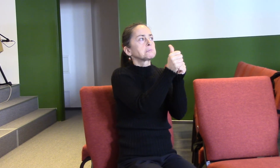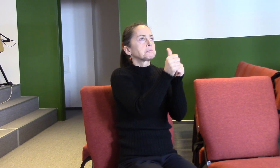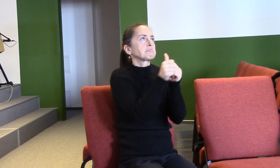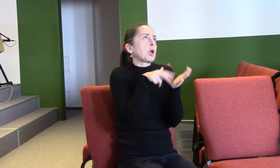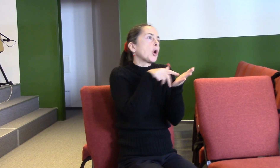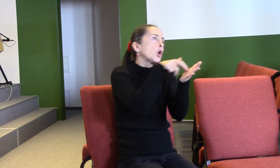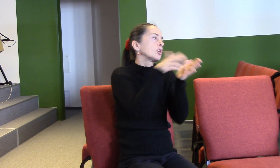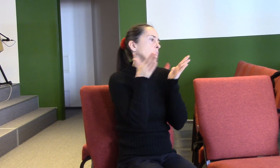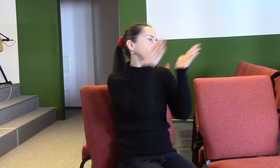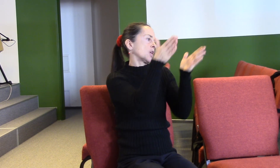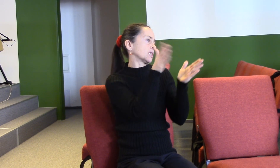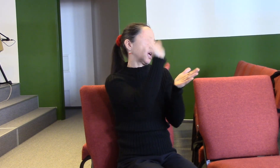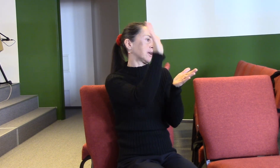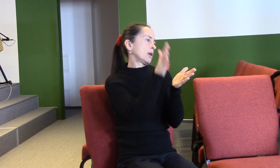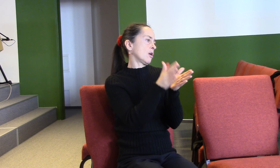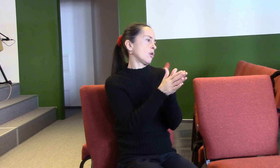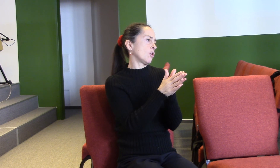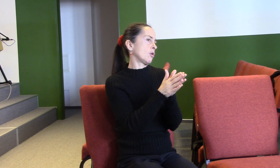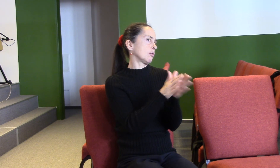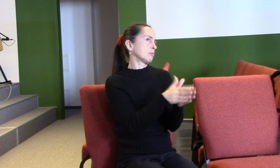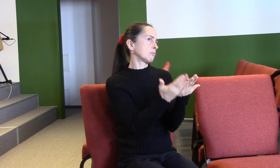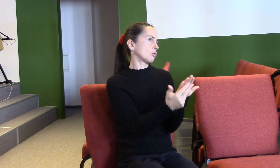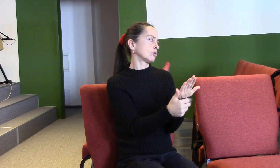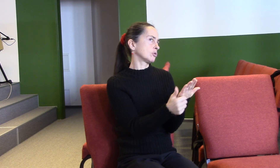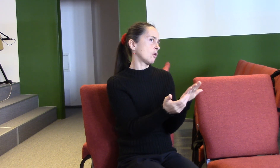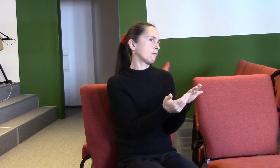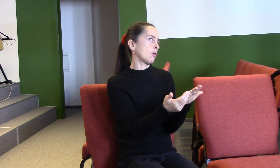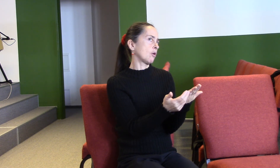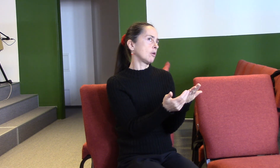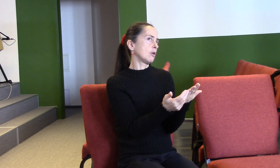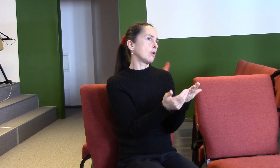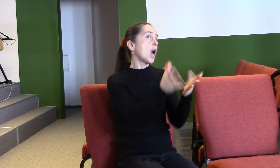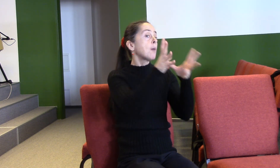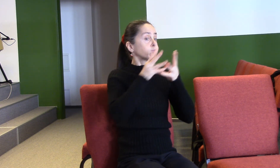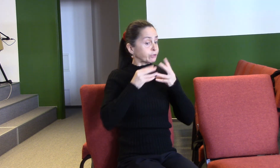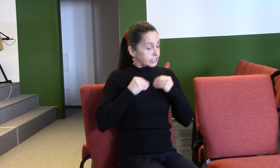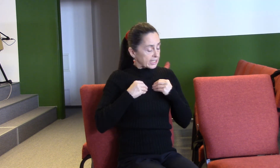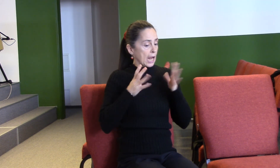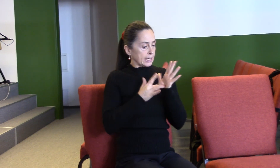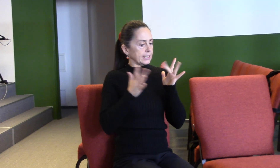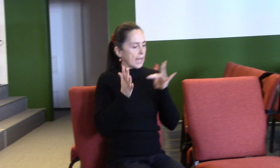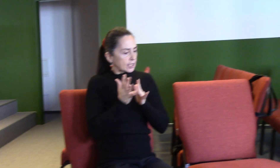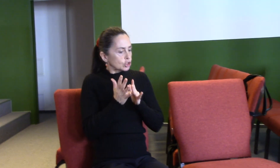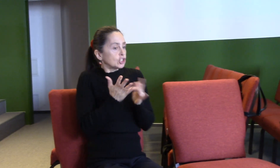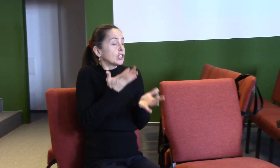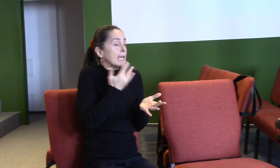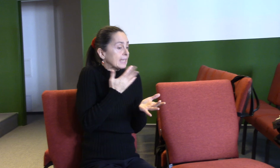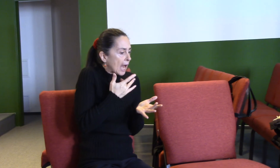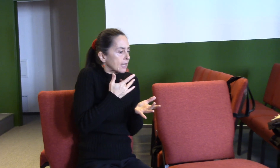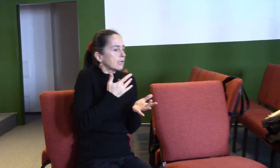to koresponduje s Božím slovem, jak jste přijali Krista, tak v něm choďte, nebo dalo by se říct, tak s ním